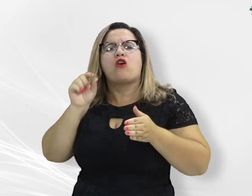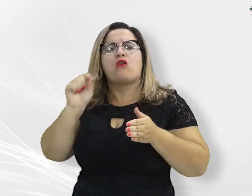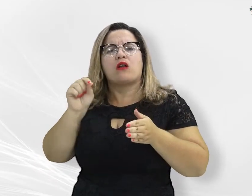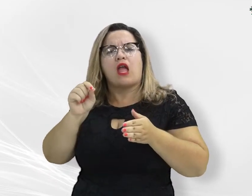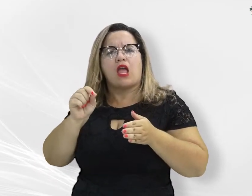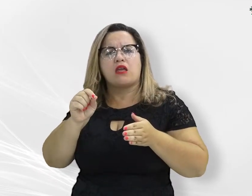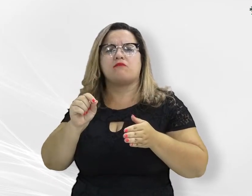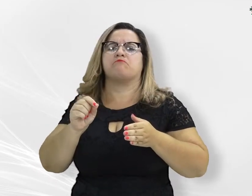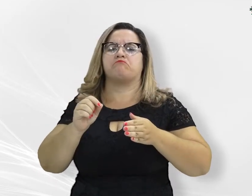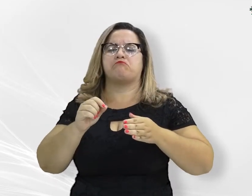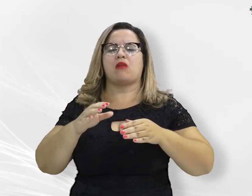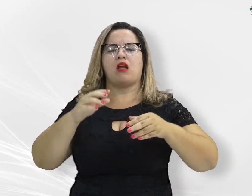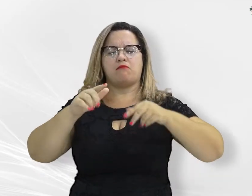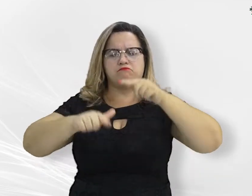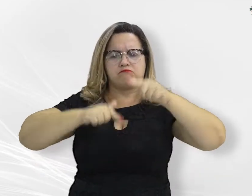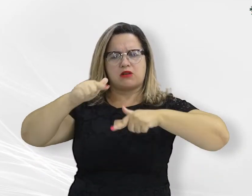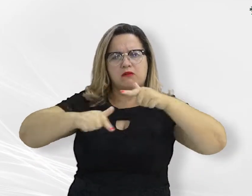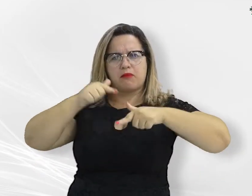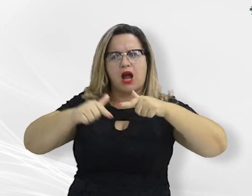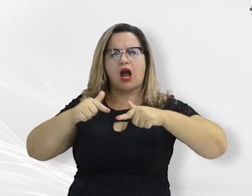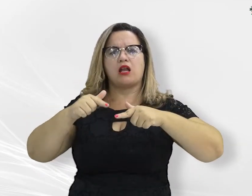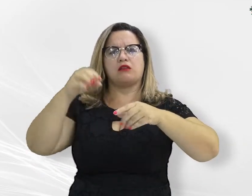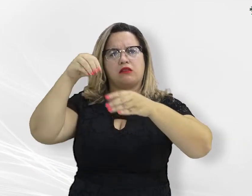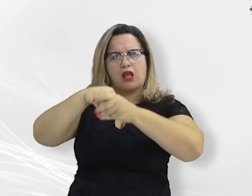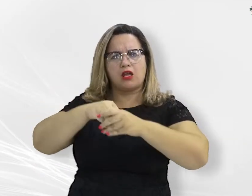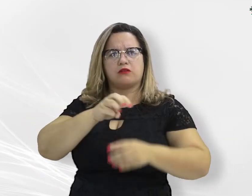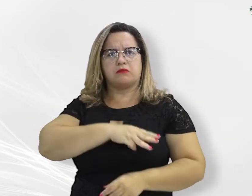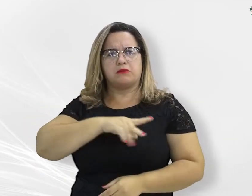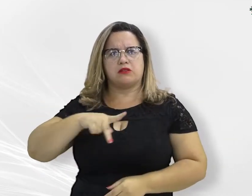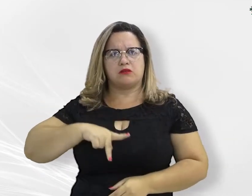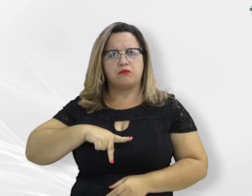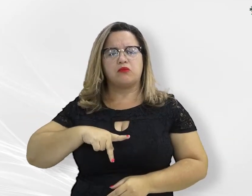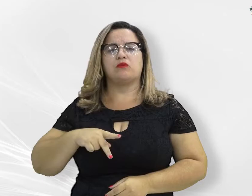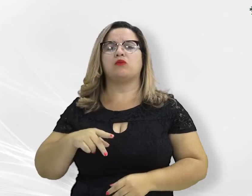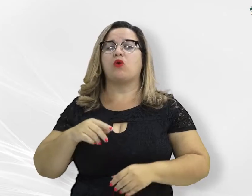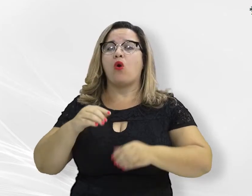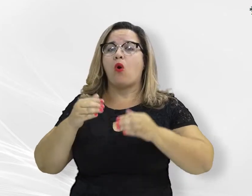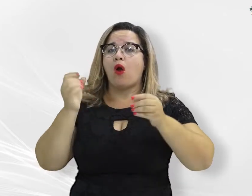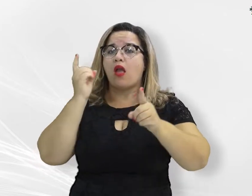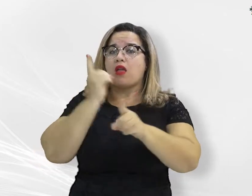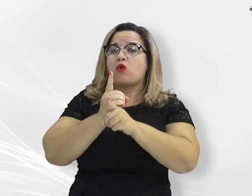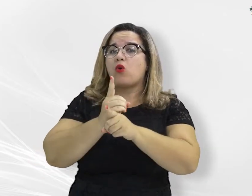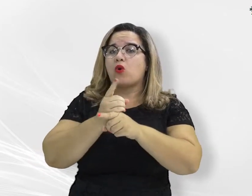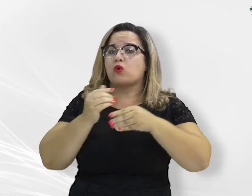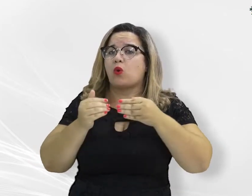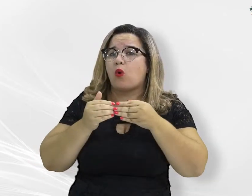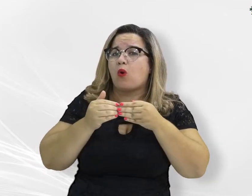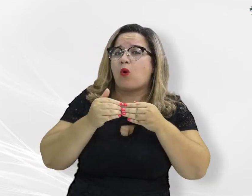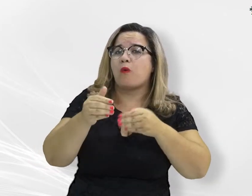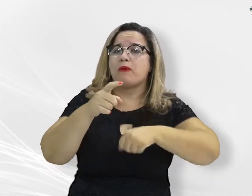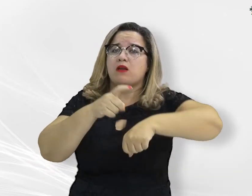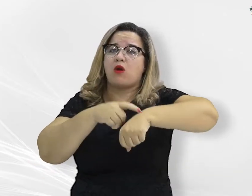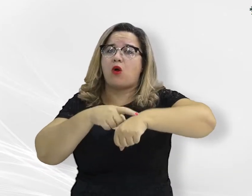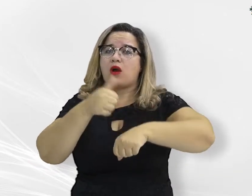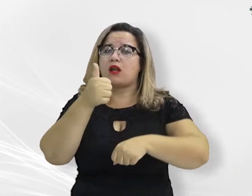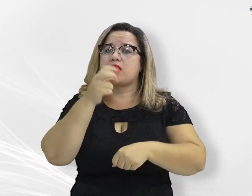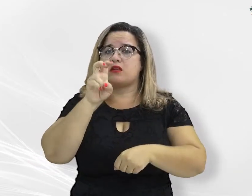servidores e estagiários da instituição, o encontro começará às 15h no auditório da Procuradoria-Geral de Justiça,